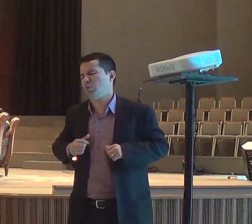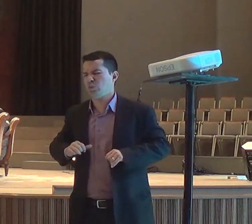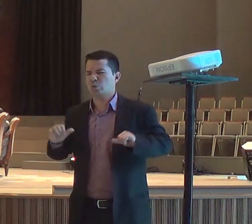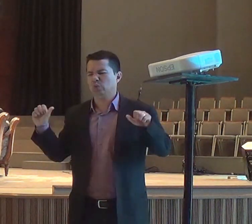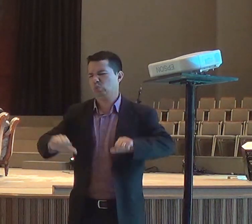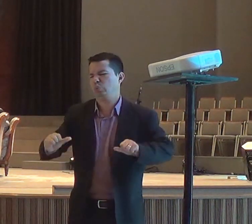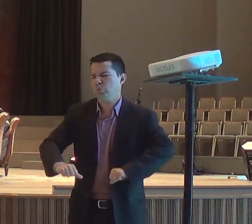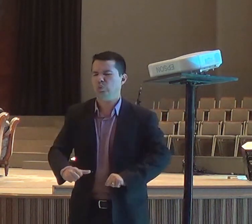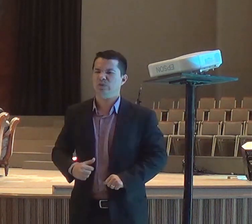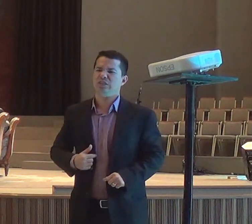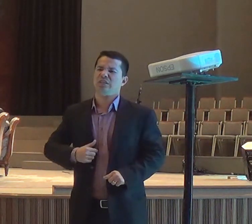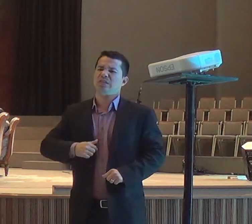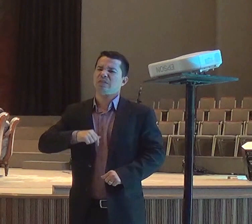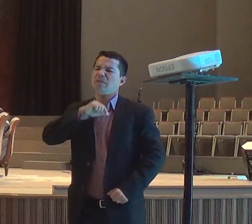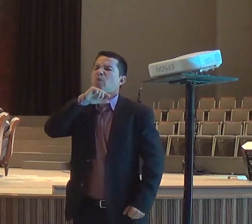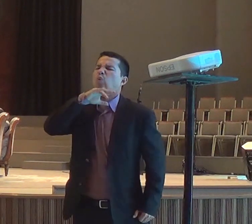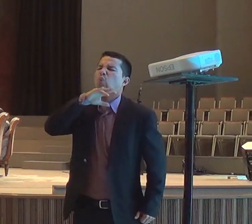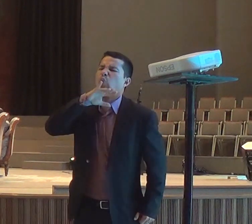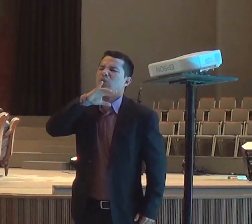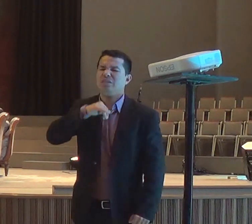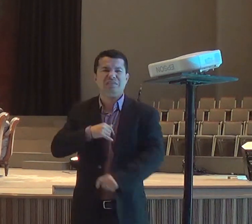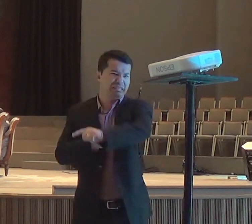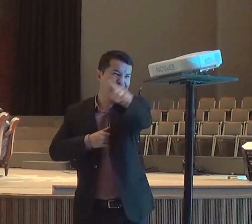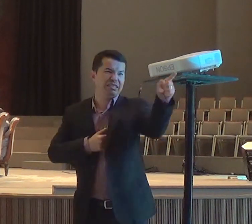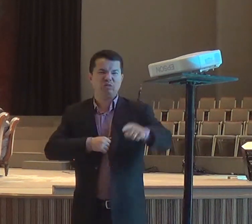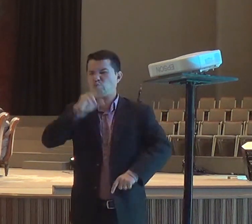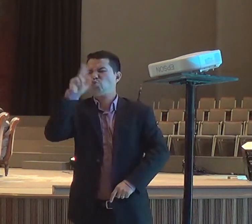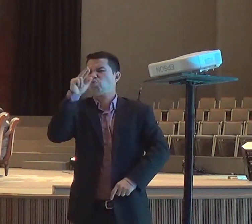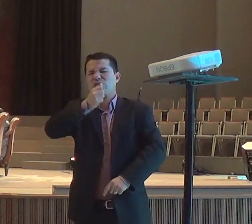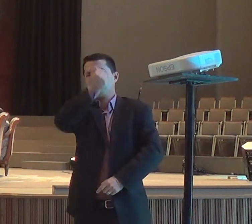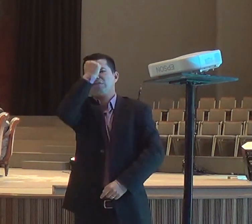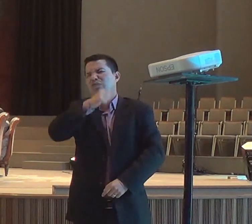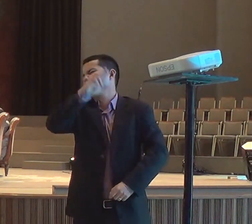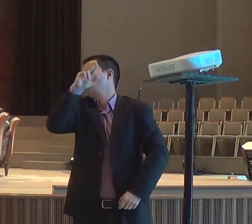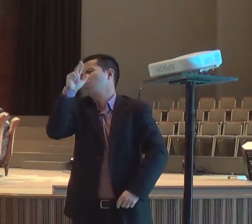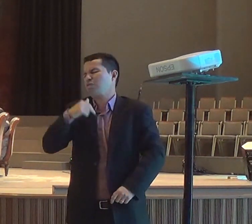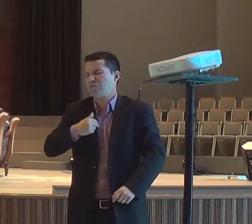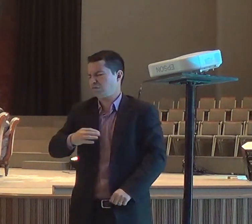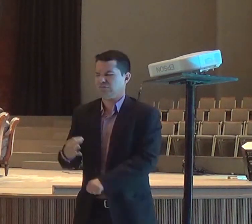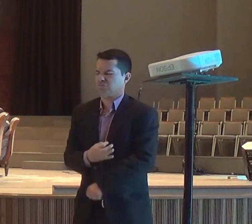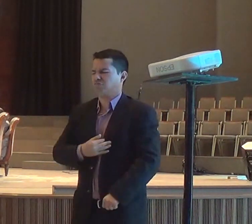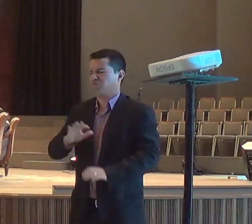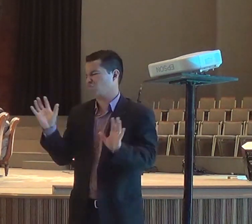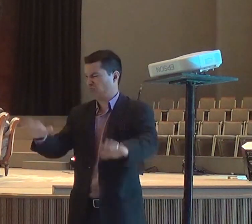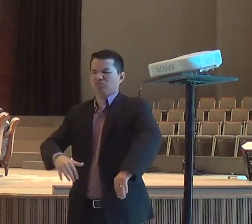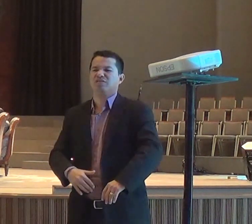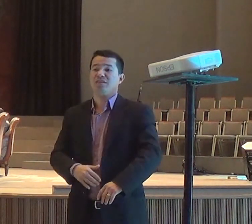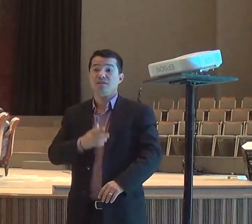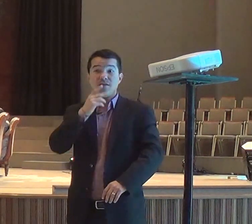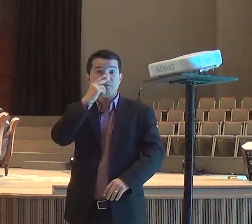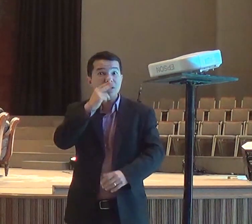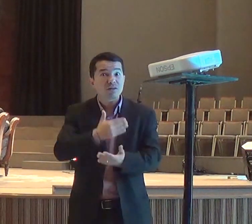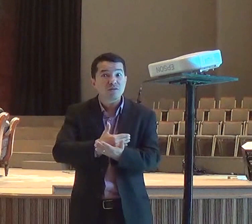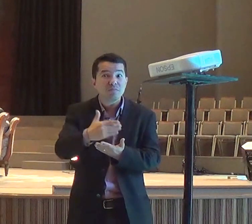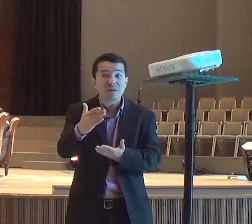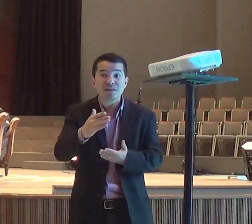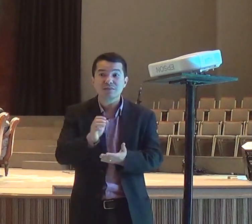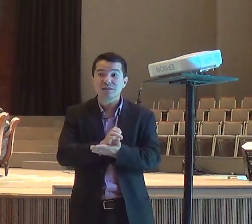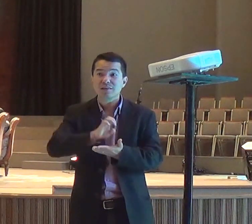idealista, esse povo, não vai mudar, nunca não, não tem jeito, Elias estava, decepcionado,